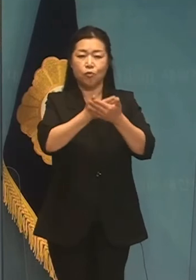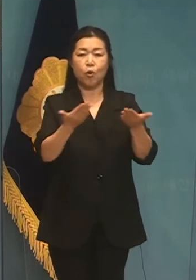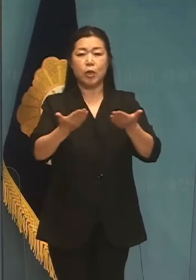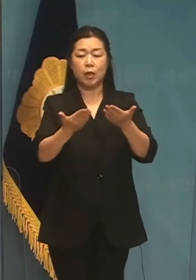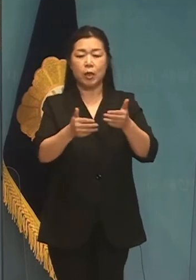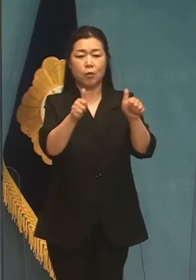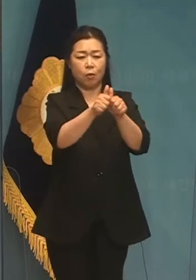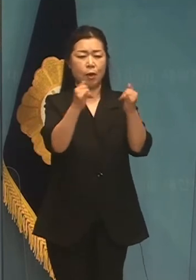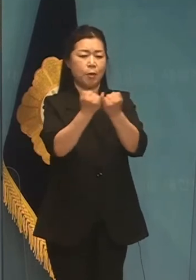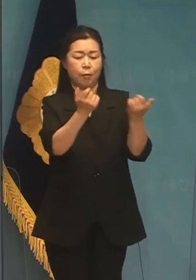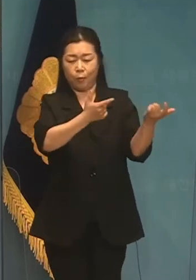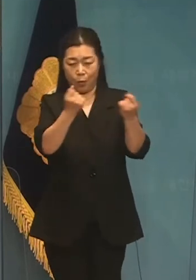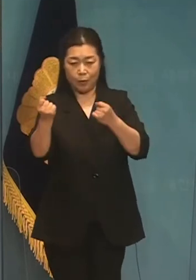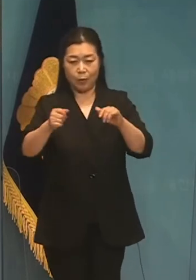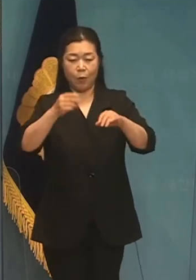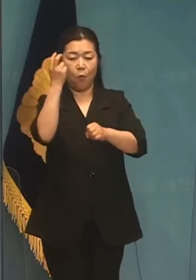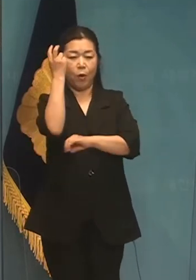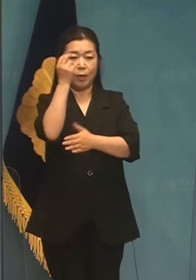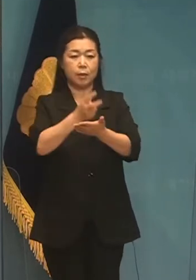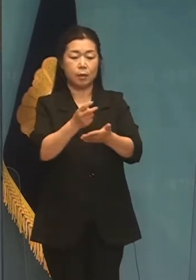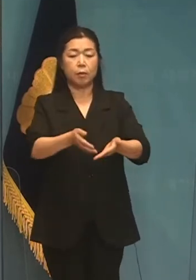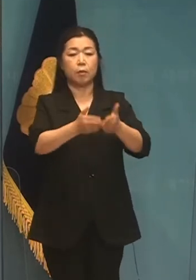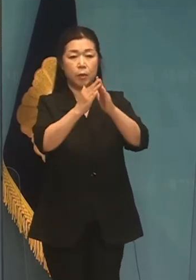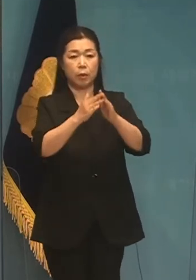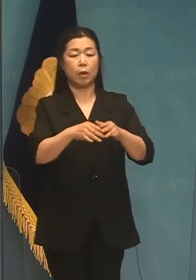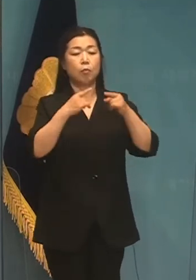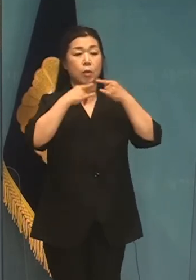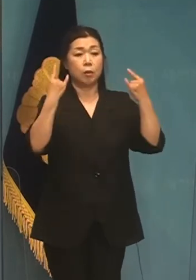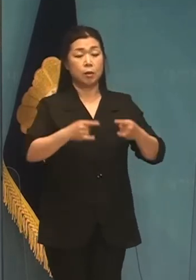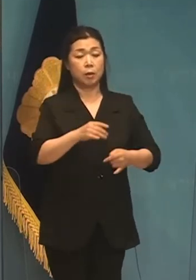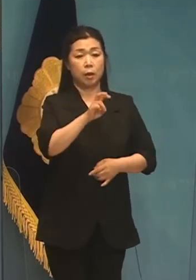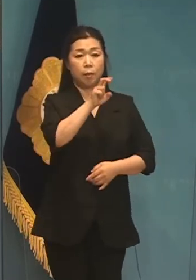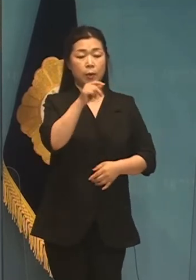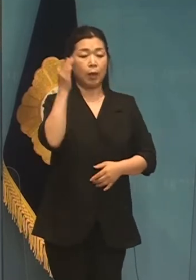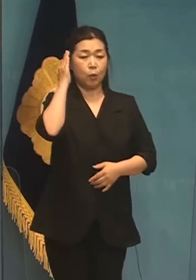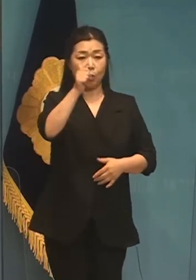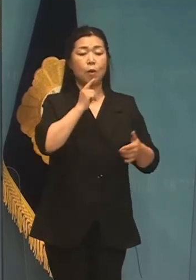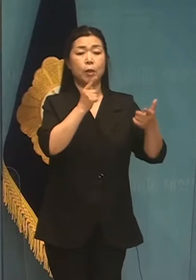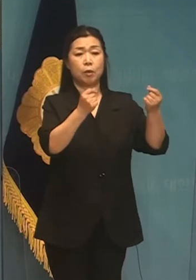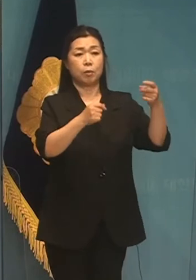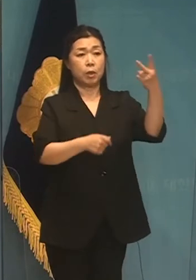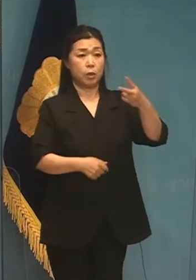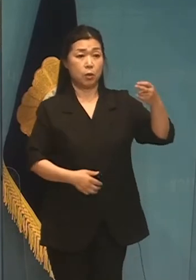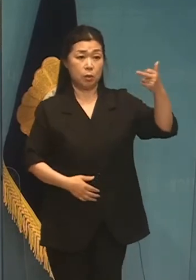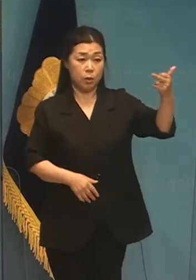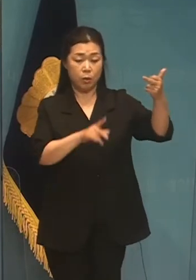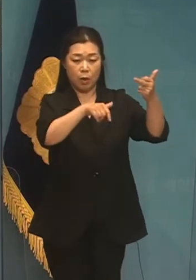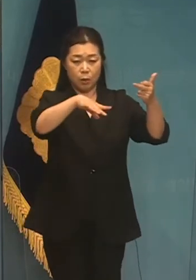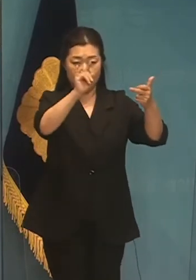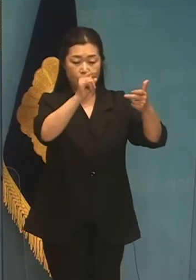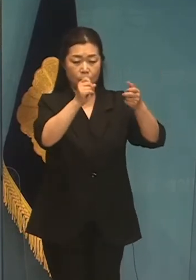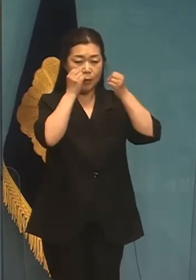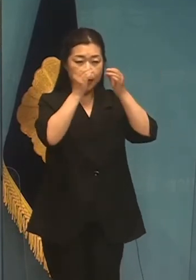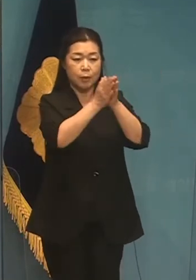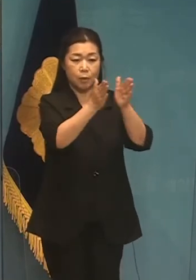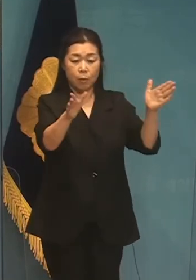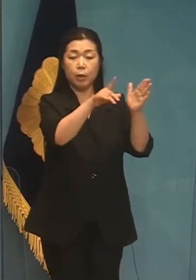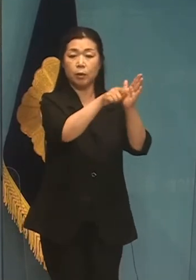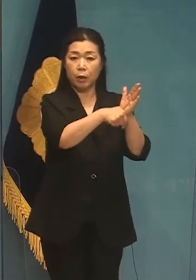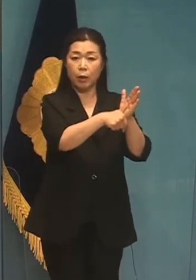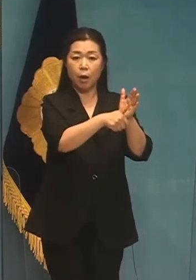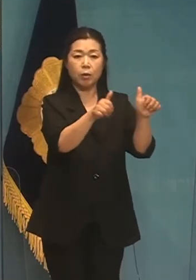남성 동수 원칙을 구입하겠습니다. 프랑스 마크론 대통령은 2017년 첫 내각 출검 당시